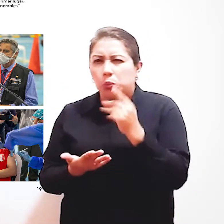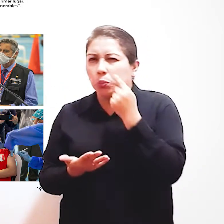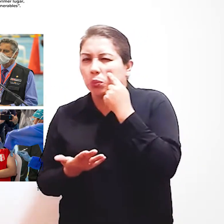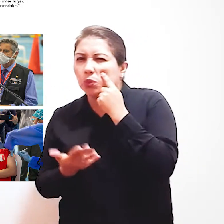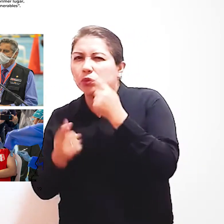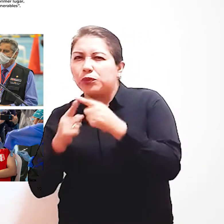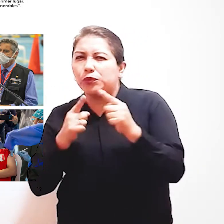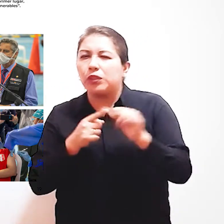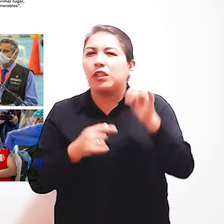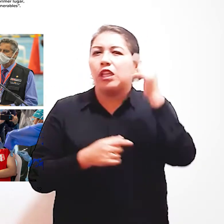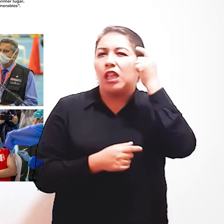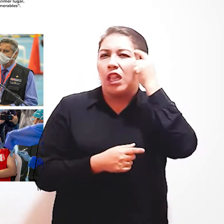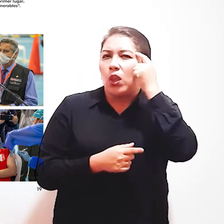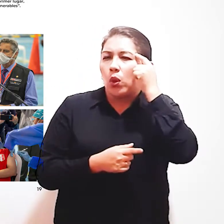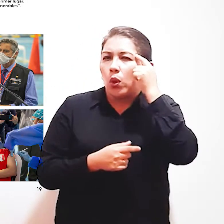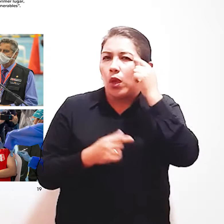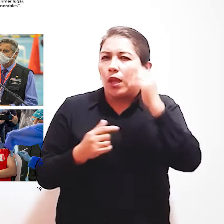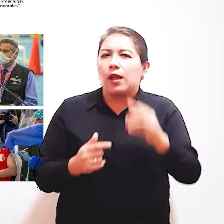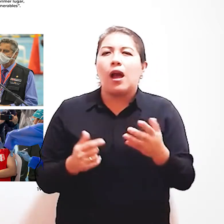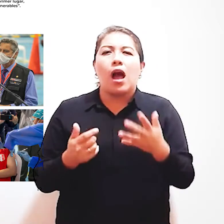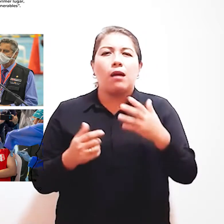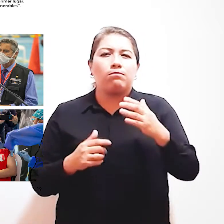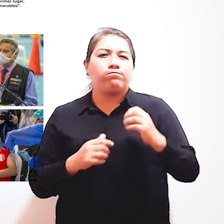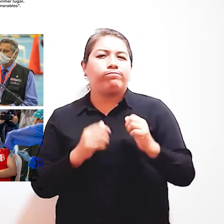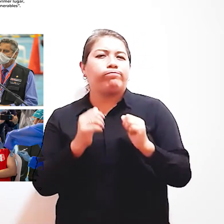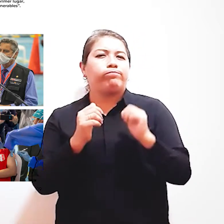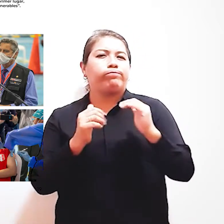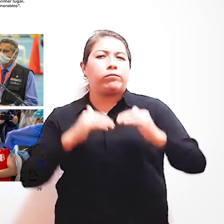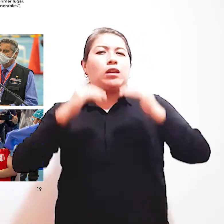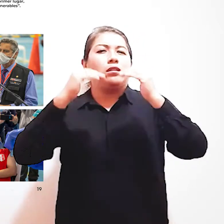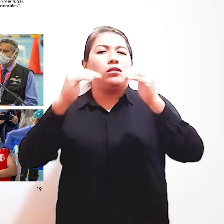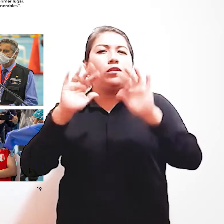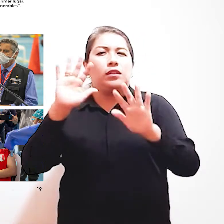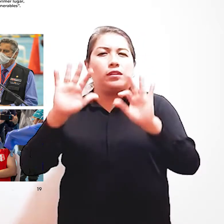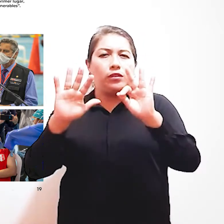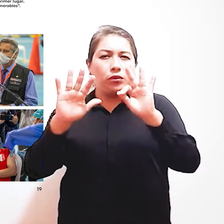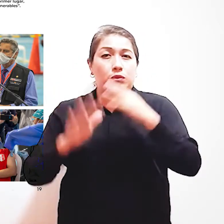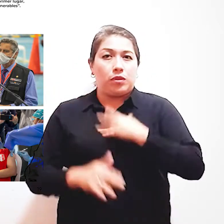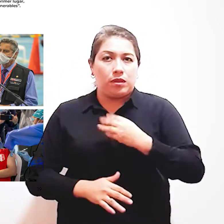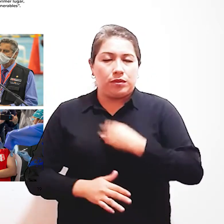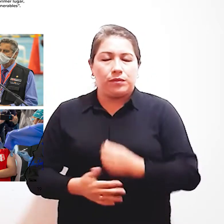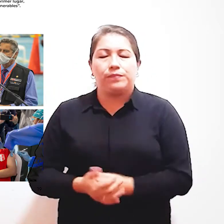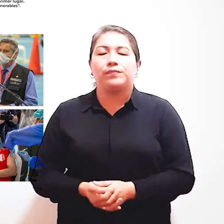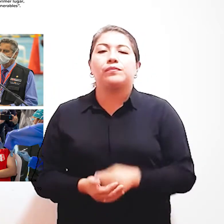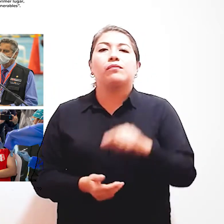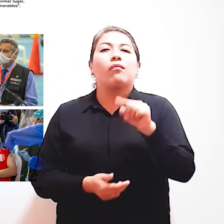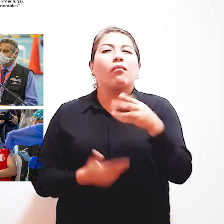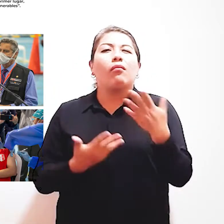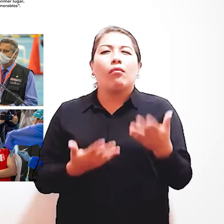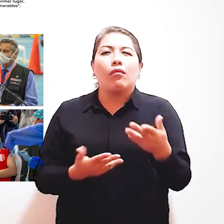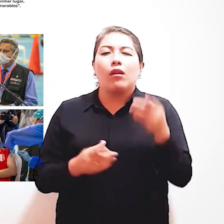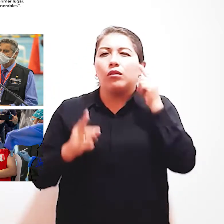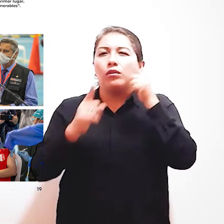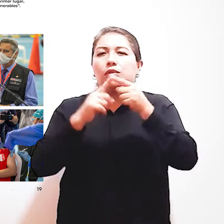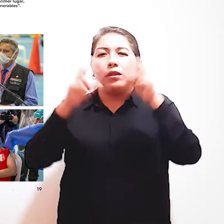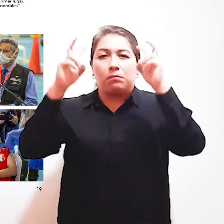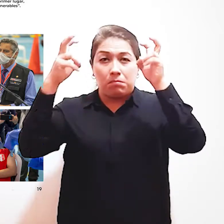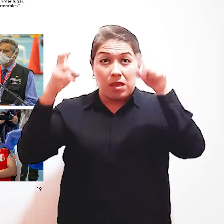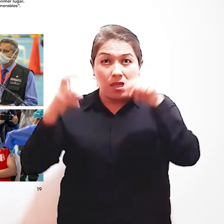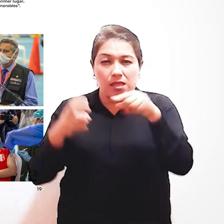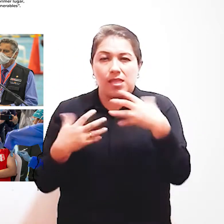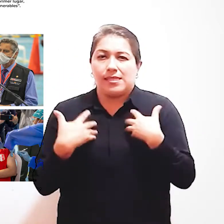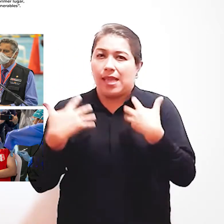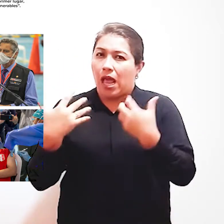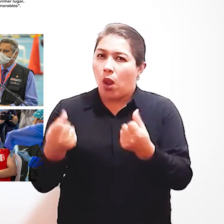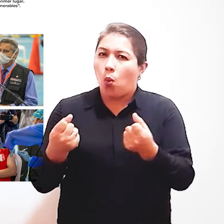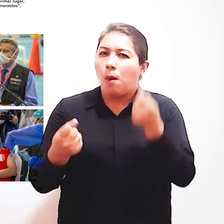con trastornos mentales Y del neurodesarrollo Mayores de 18 años Esta medida se adoptó En el marco De garantizar el bienestar